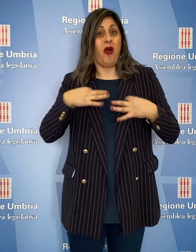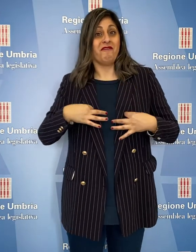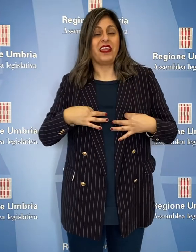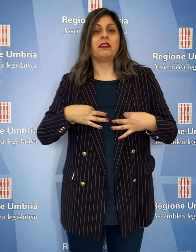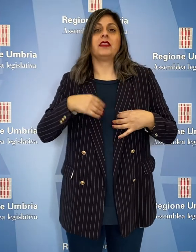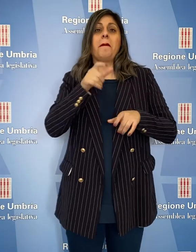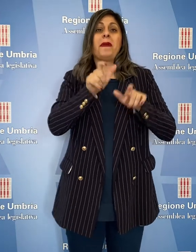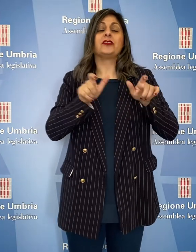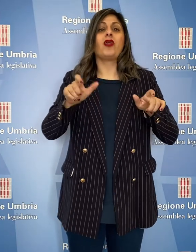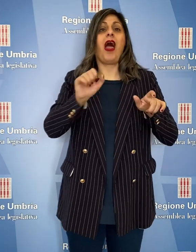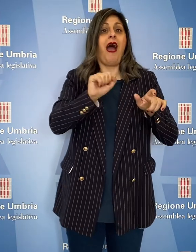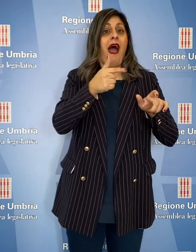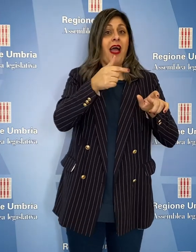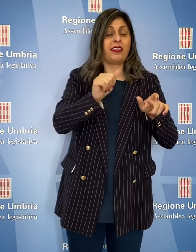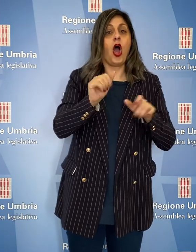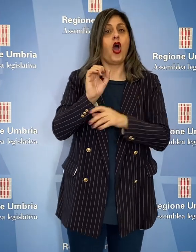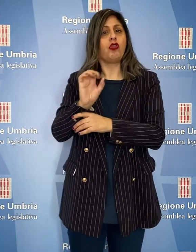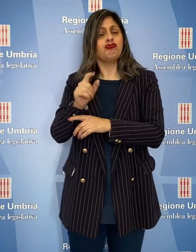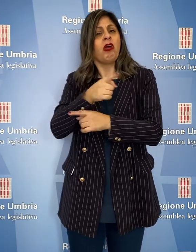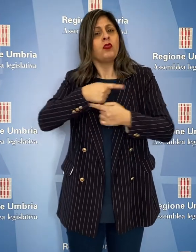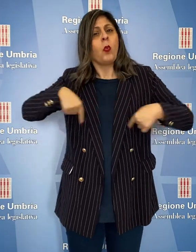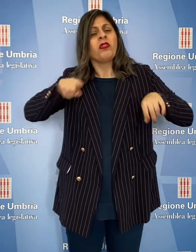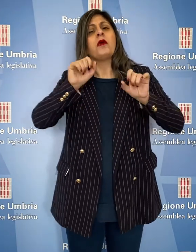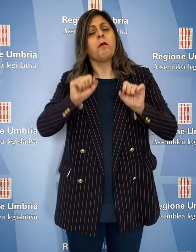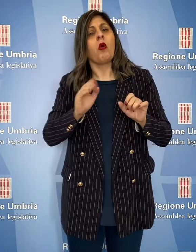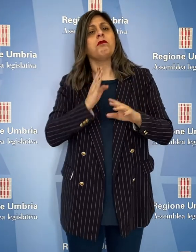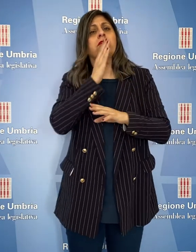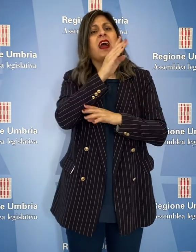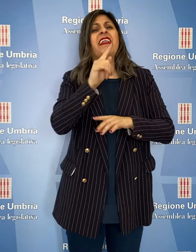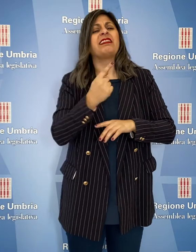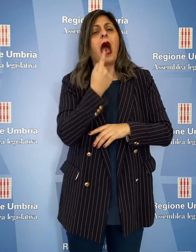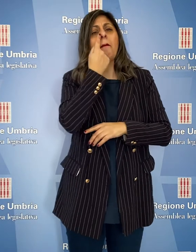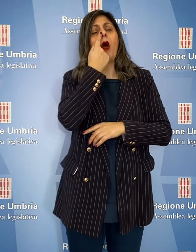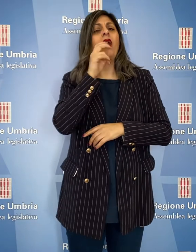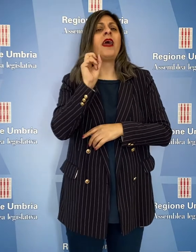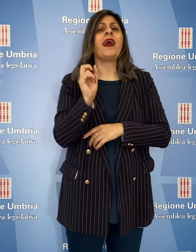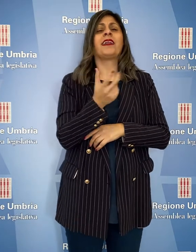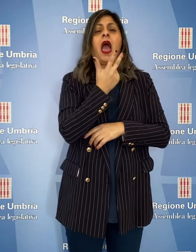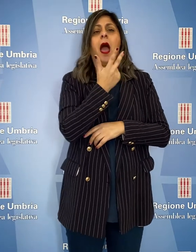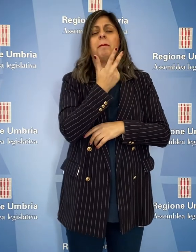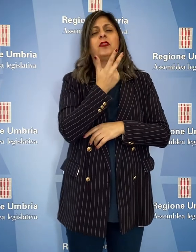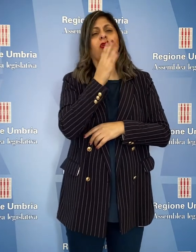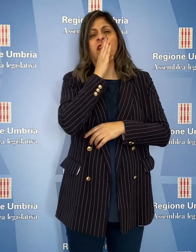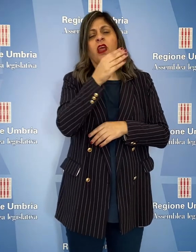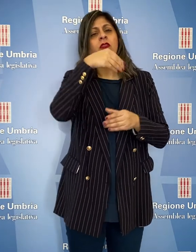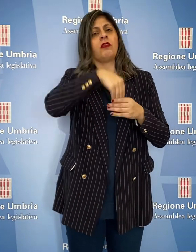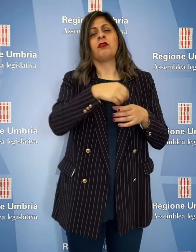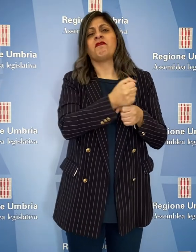ata e docente, possono sottoporsi al tampone antigenico rapido nelle farmacie.